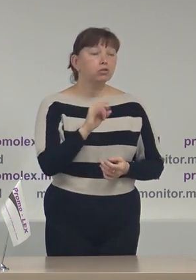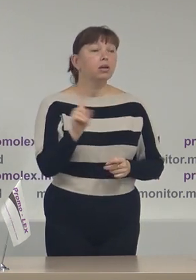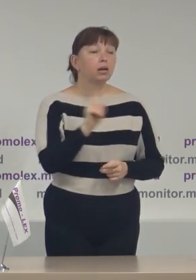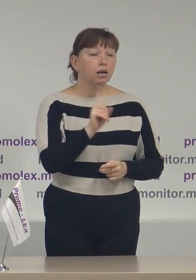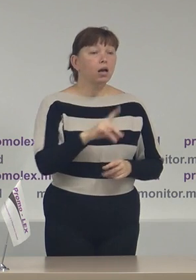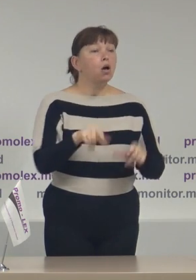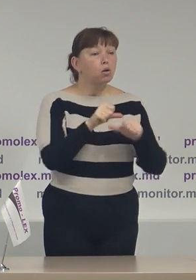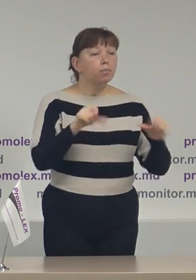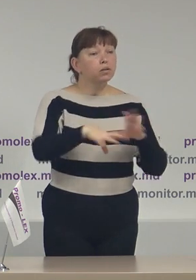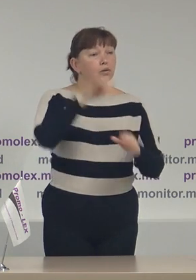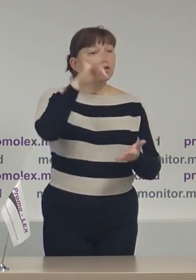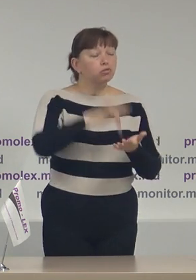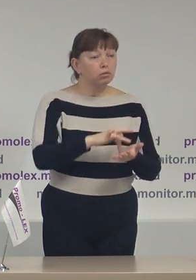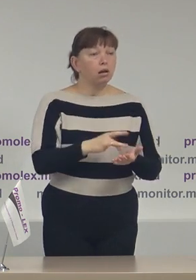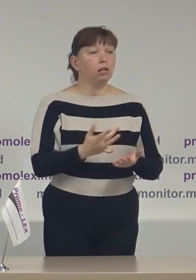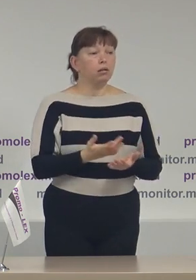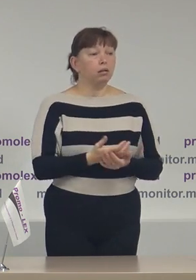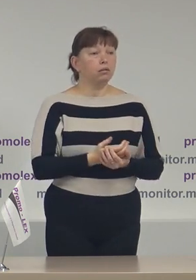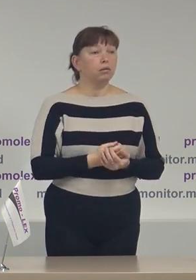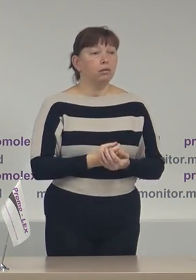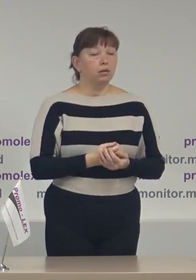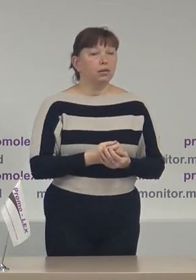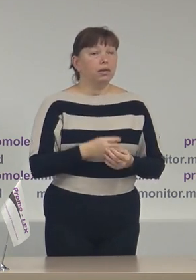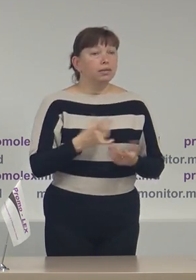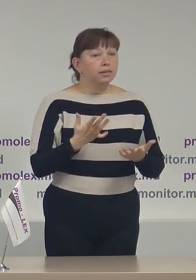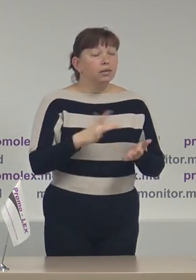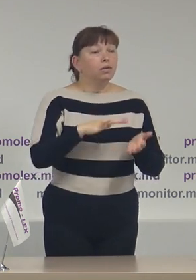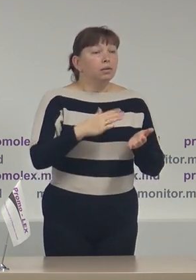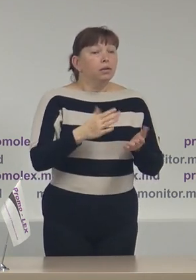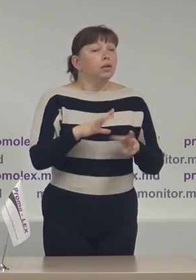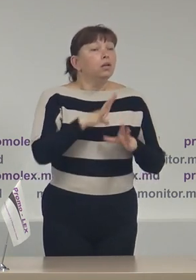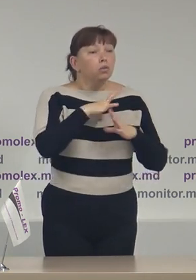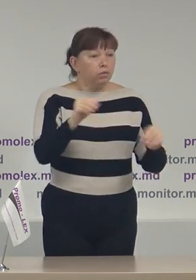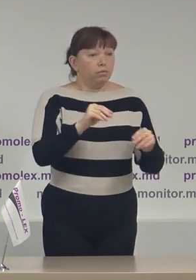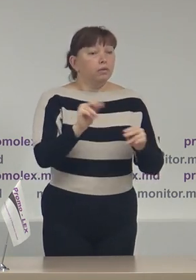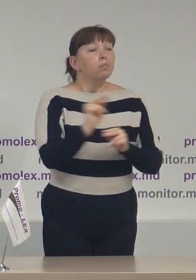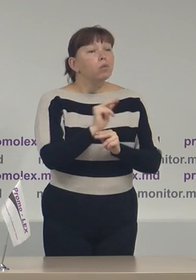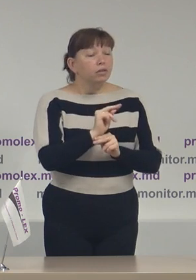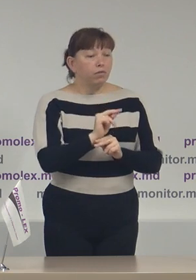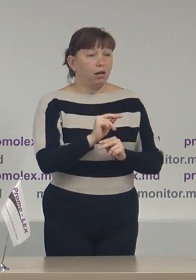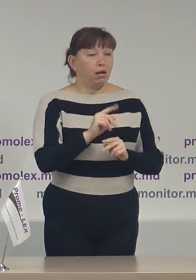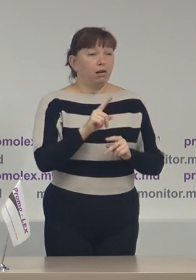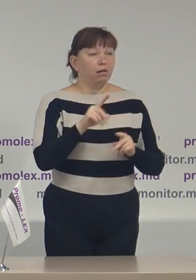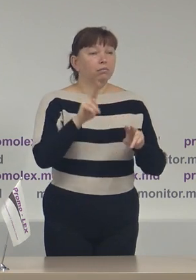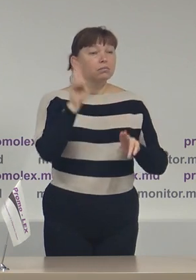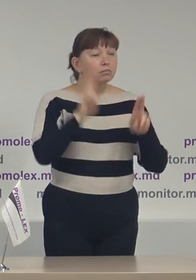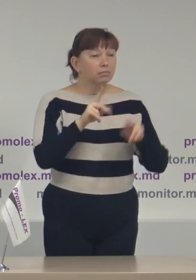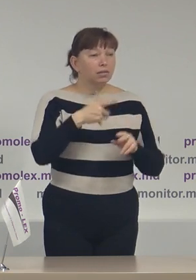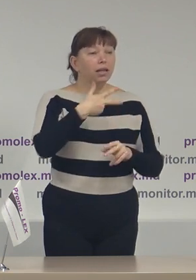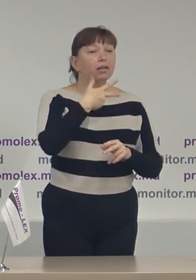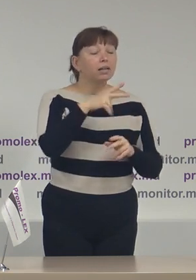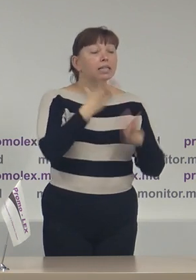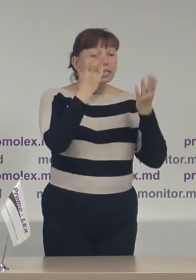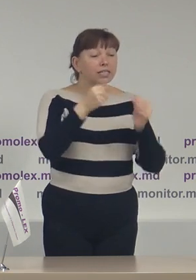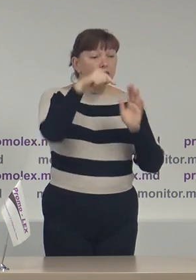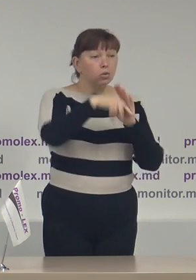Comisia Electorală Centrală a ieșuat în a modifica regulamentul în ceea ce privește utilizarea echipamentelor video în